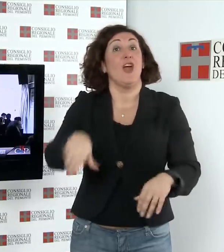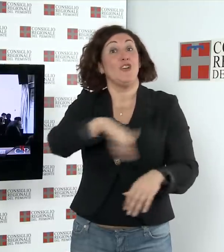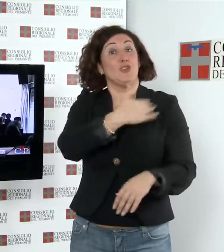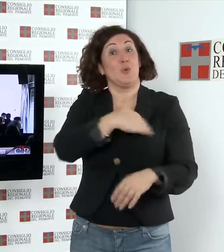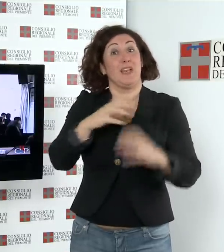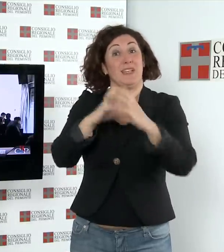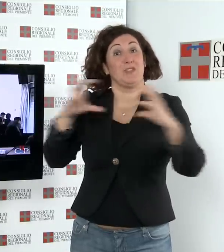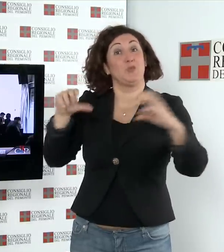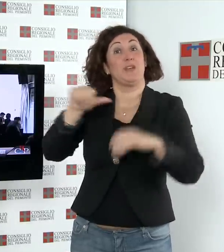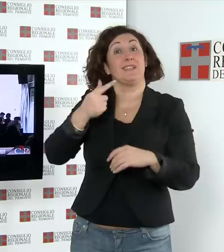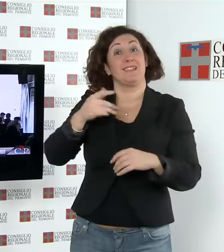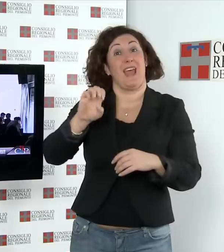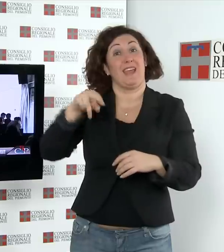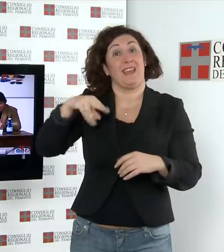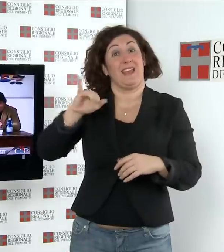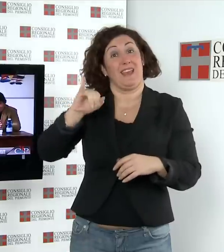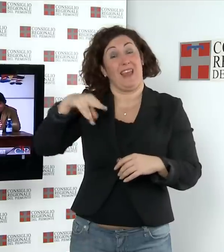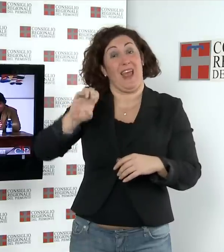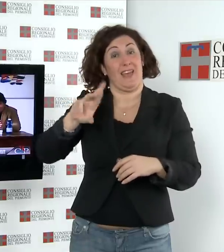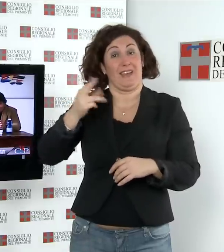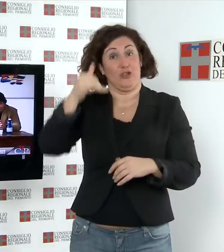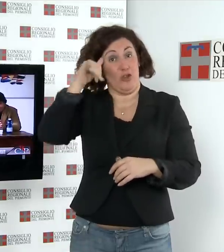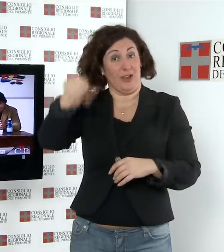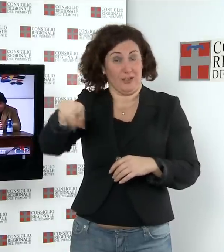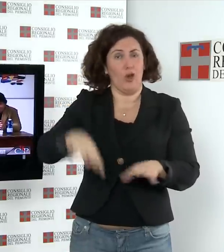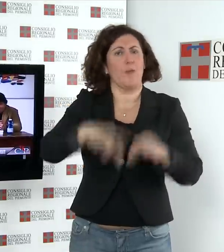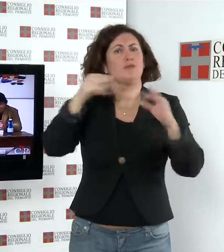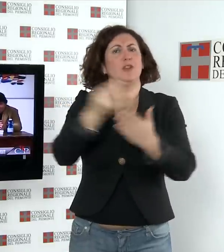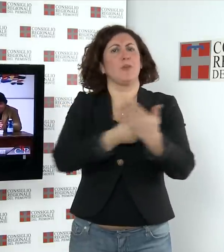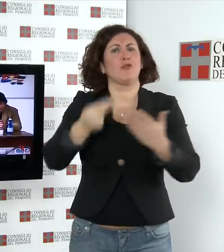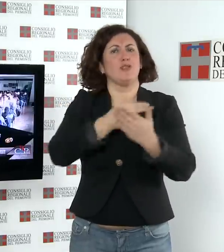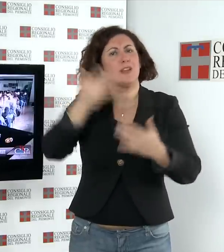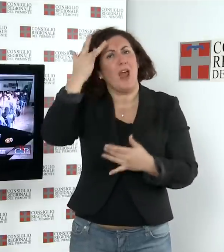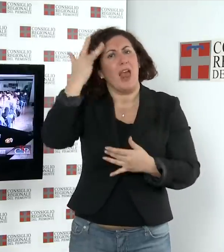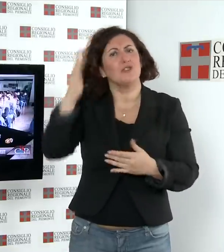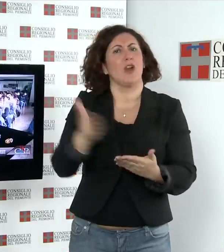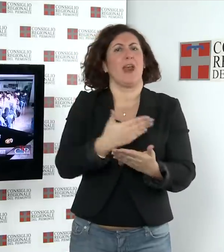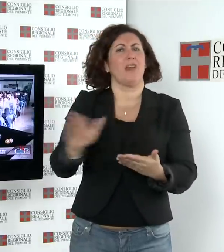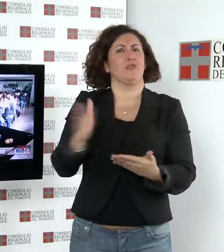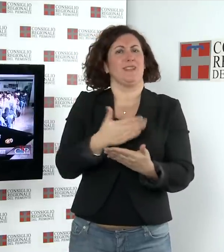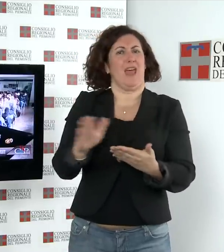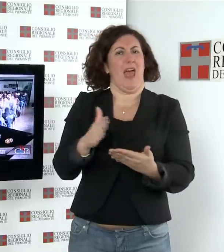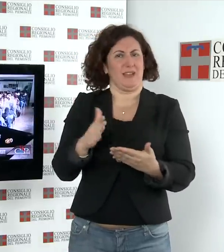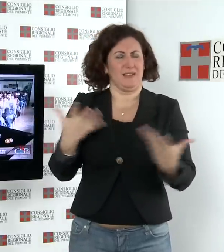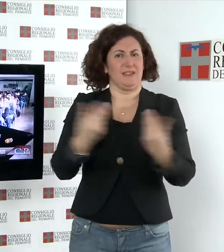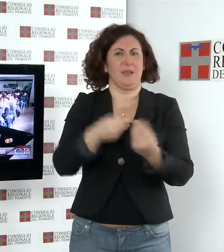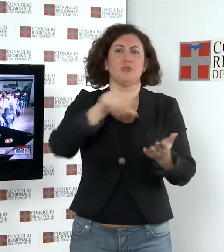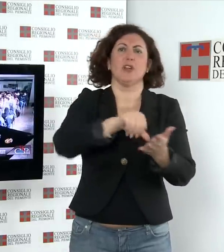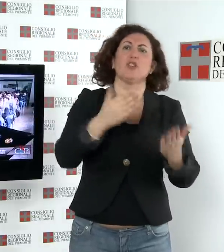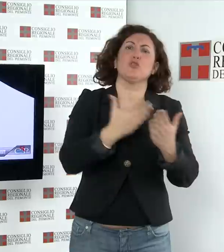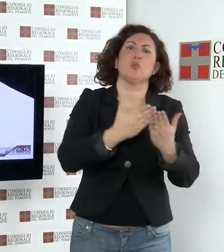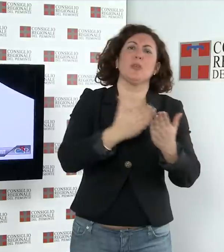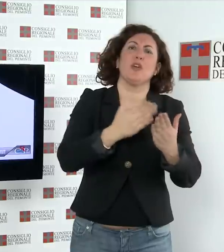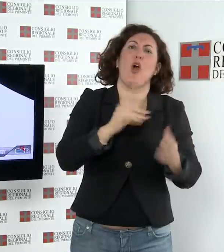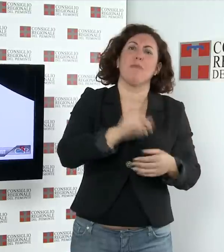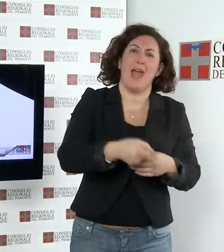dell'Istituto Steiner di Torino è iniziato il progetto Lezioni recitate curate dal Centro Studi Gobetti in collaborazione con il Comitato